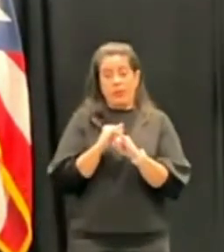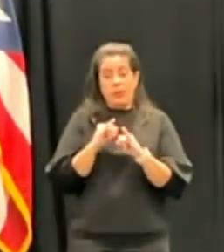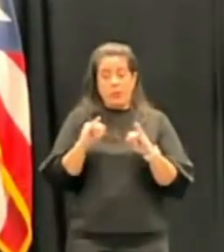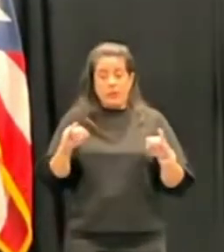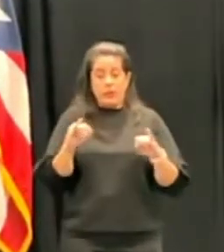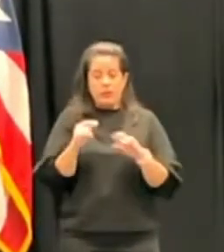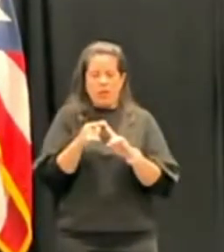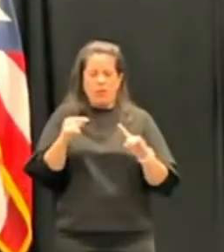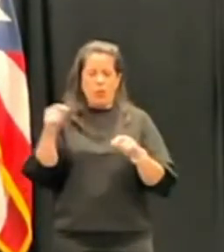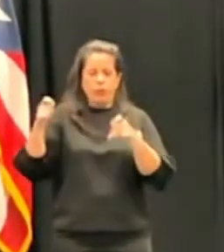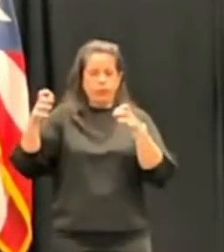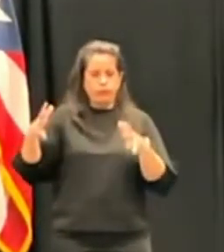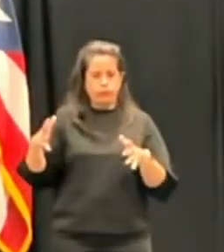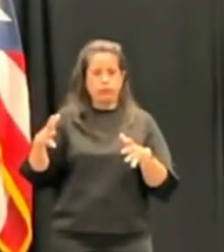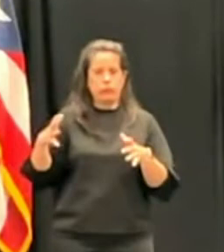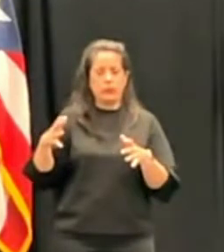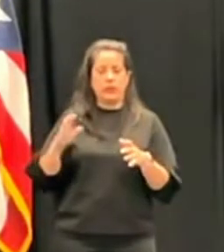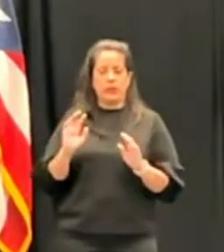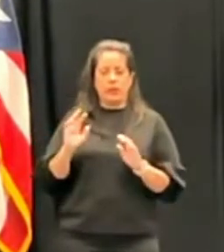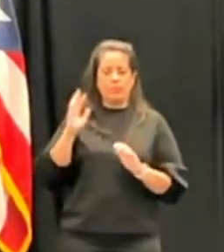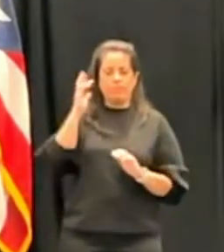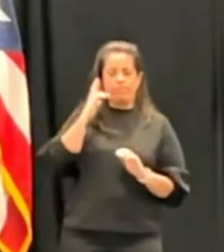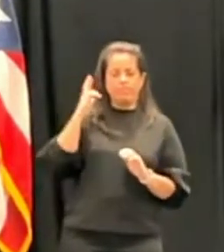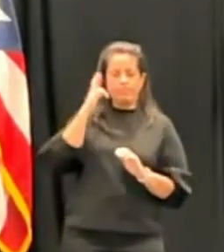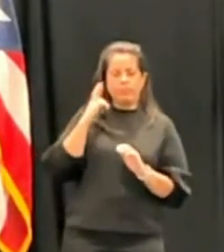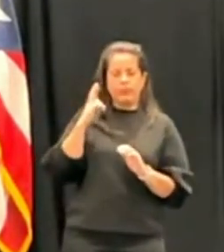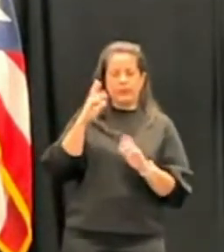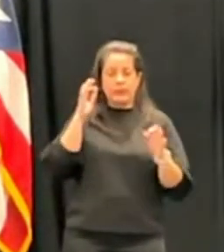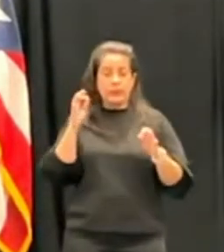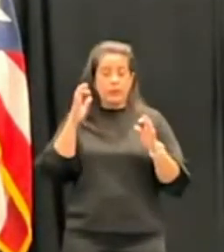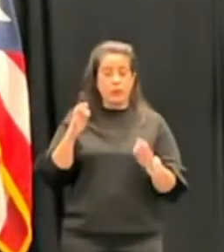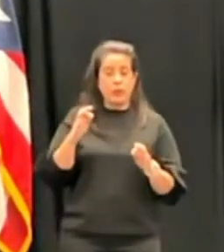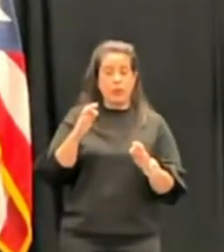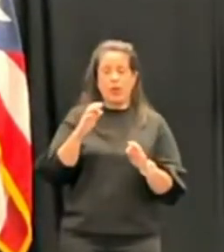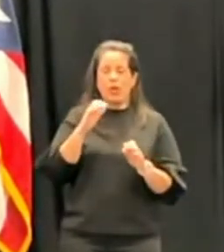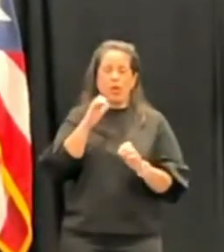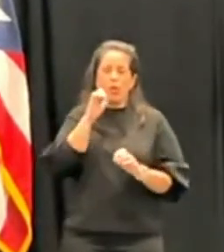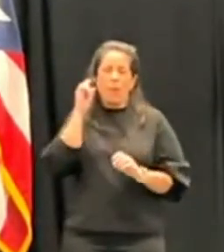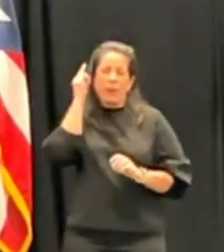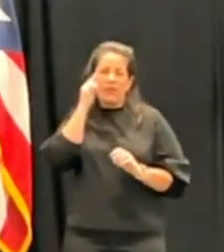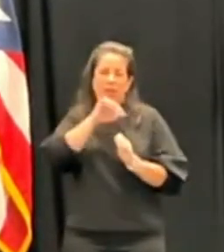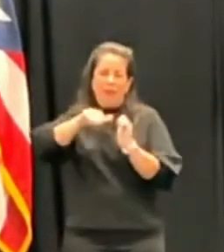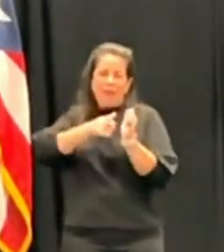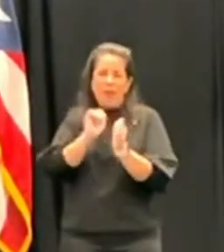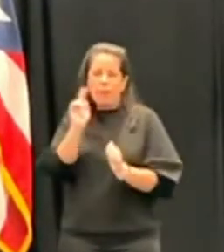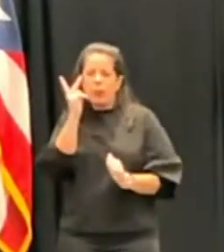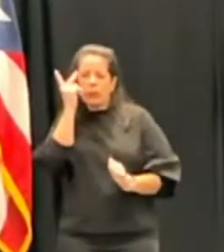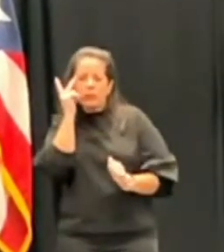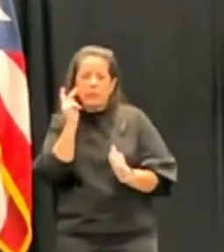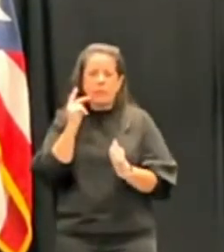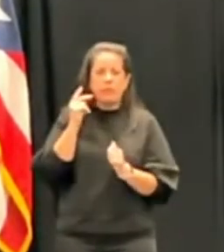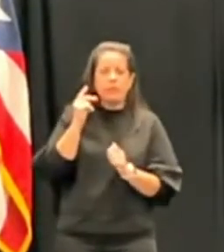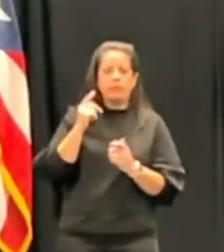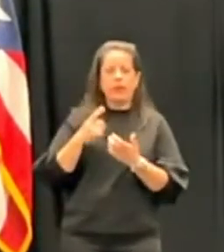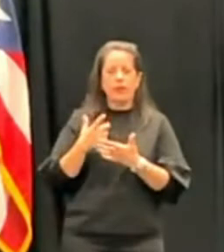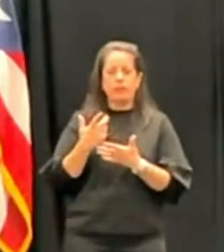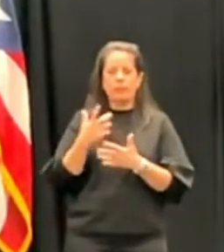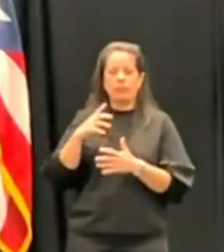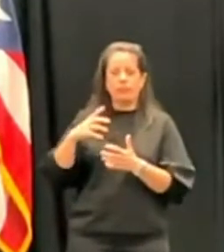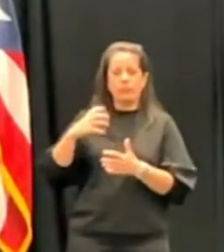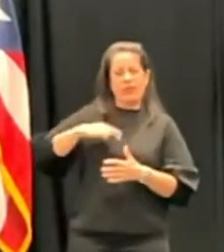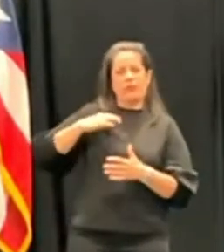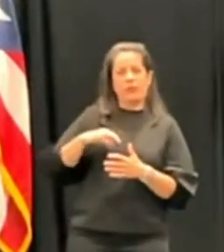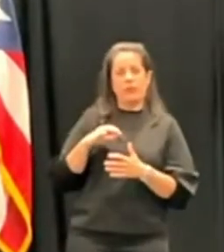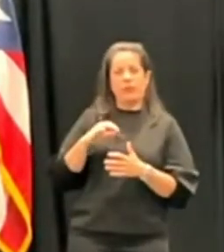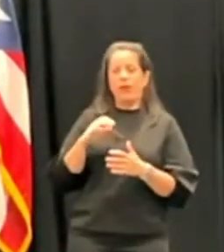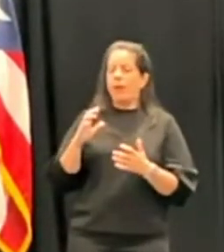judicial, la independencia de criterio, sin consideraciones políticas y sin ninguna otra consideración que no sea aplicar la ley